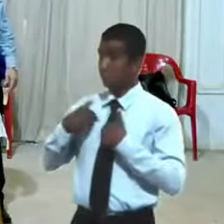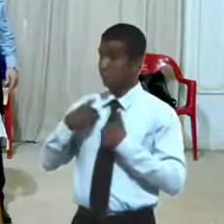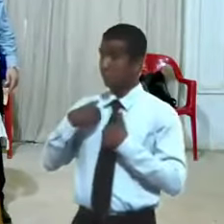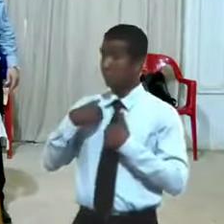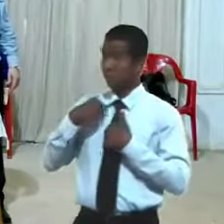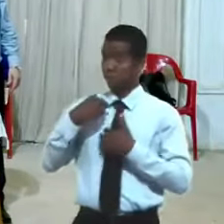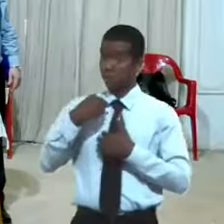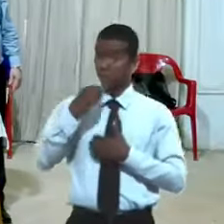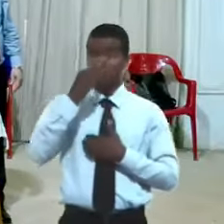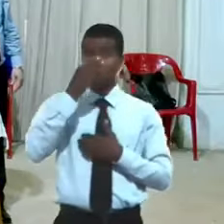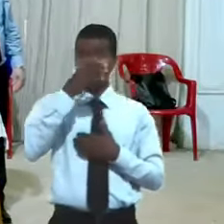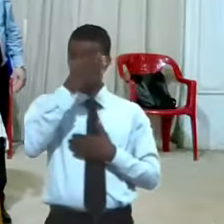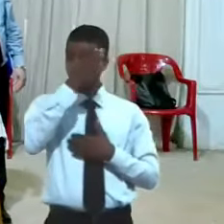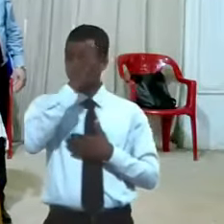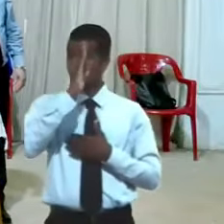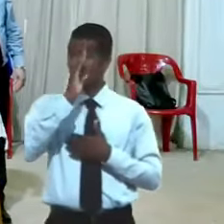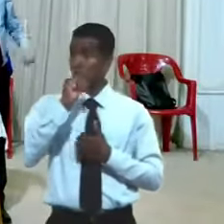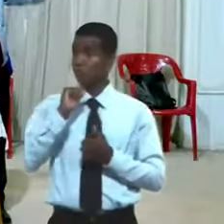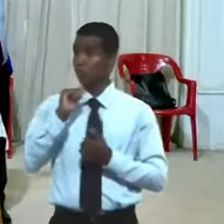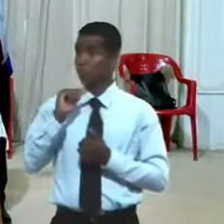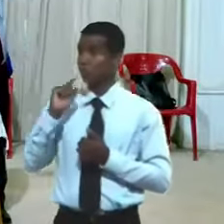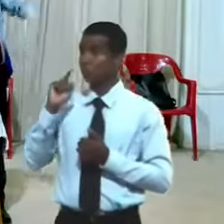consúmate con tus 50